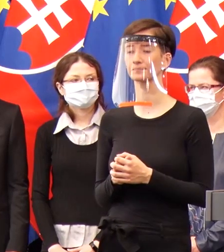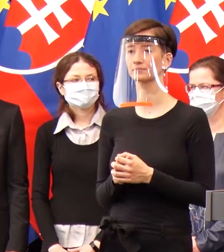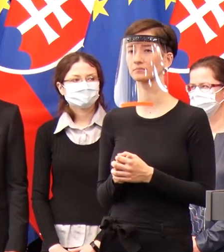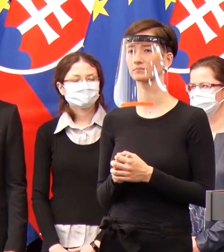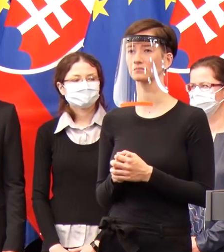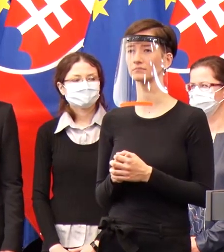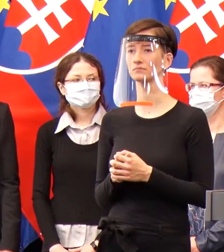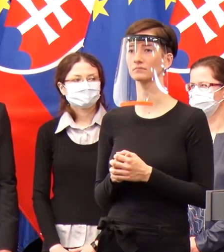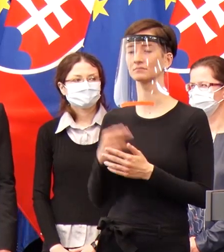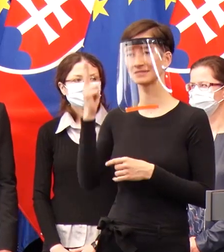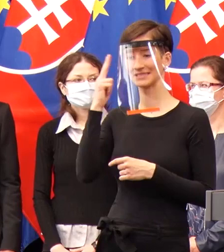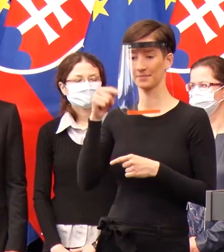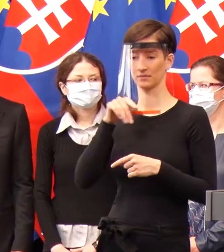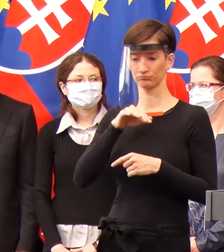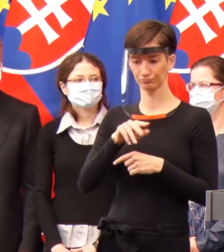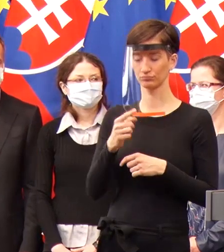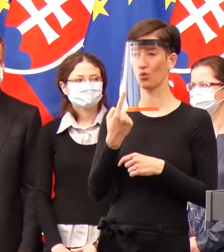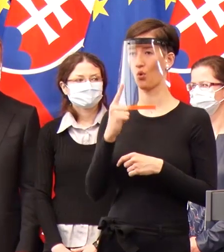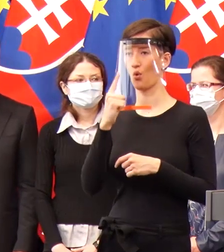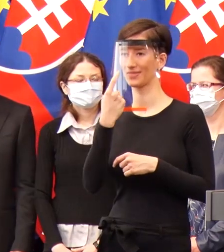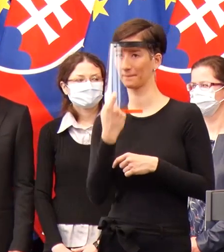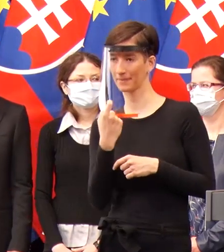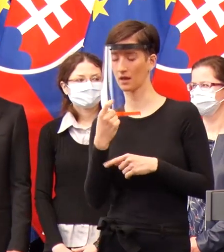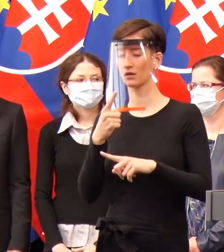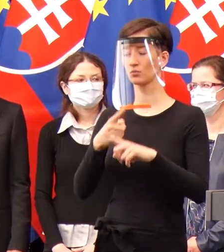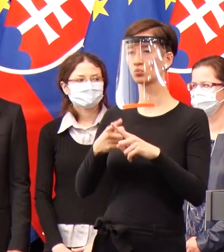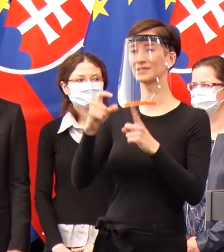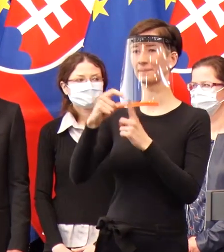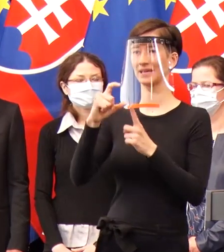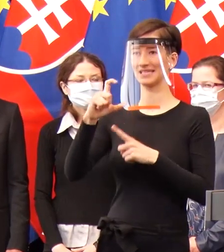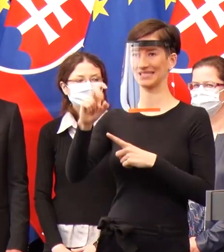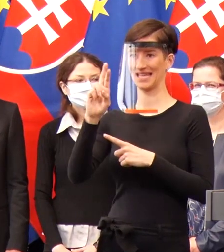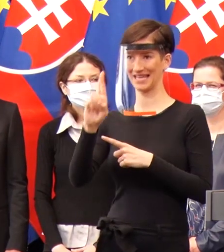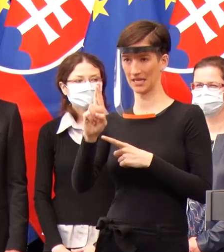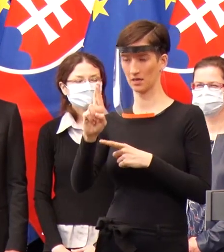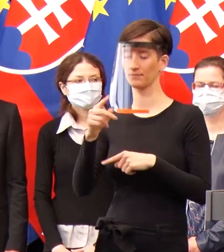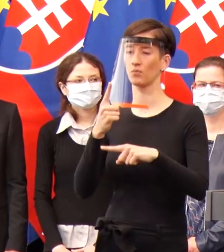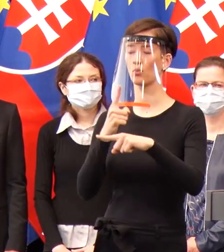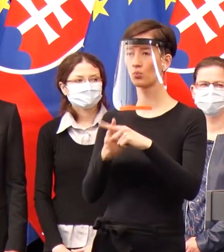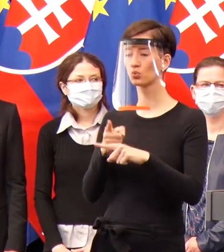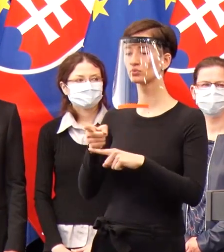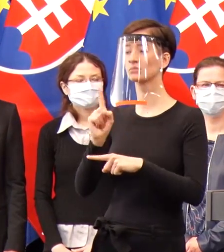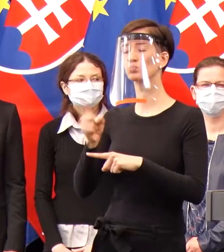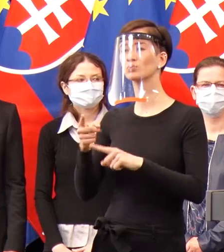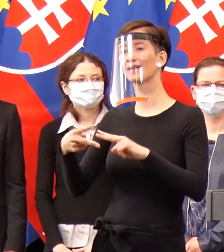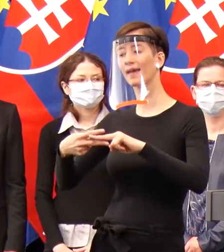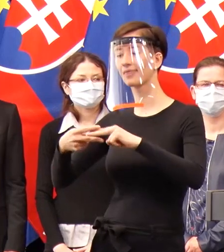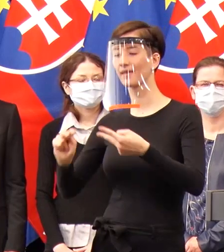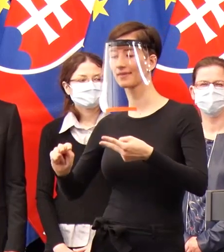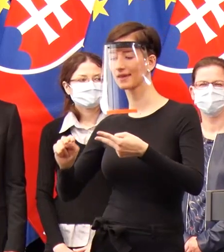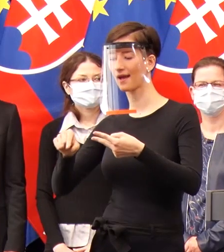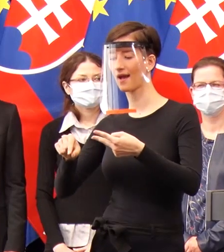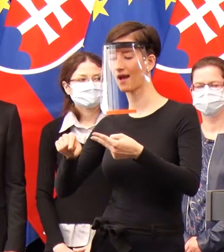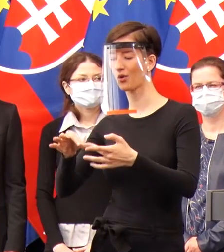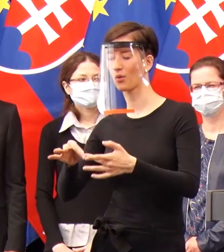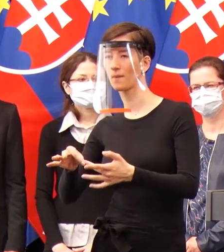je len odberový kit a nie je to len ten PCR krok. Je tu aj izolácia RNA. Aj tam nie je